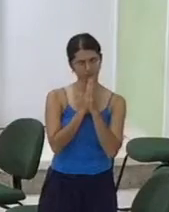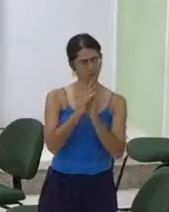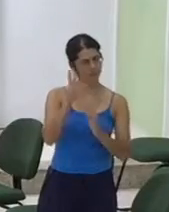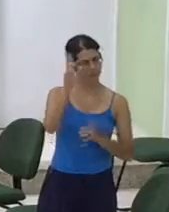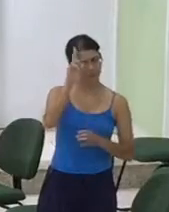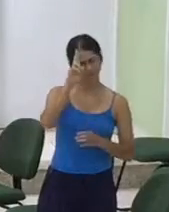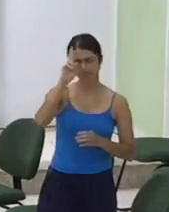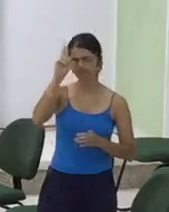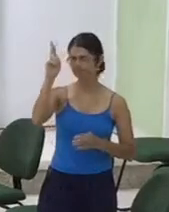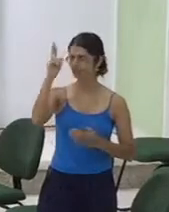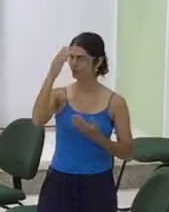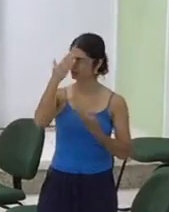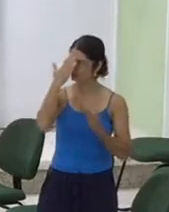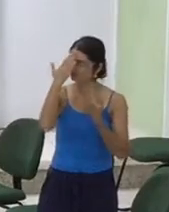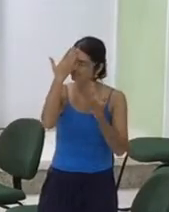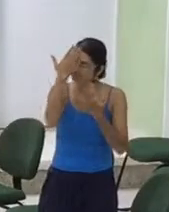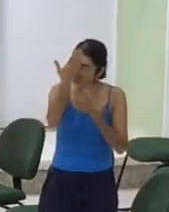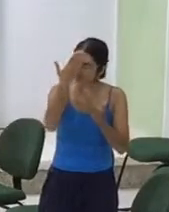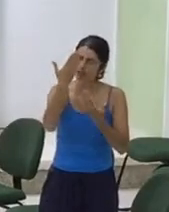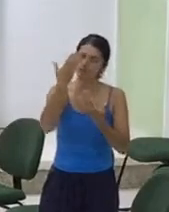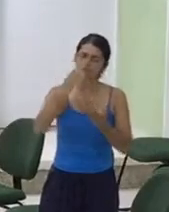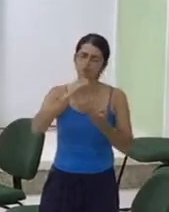Agradecemos Pela oportunidade Pela